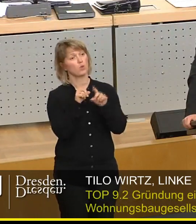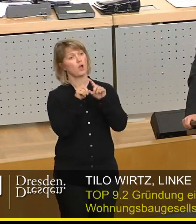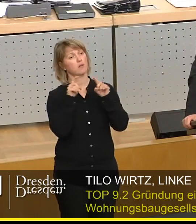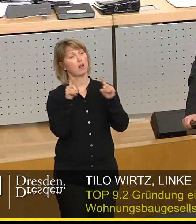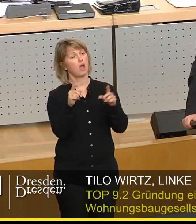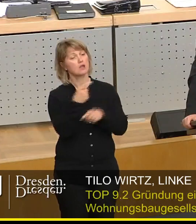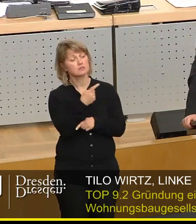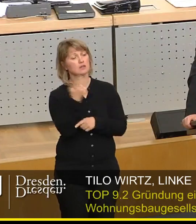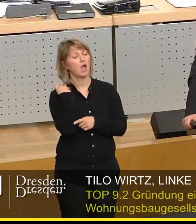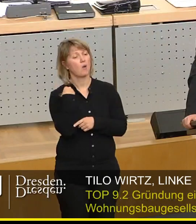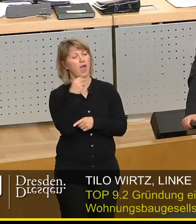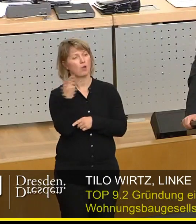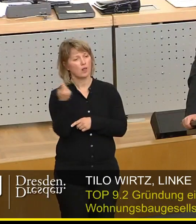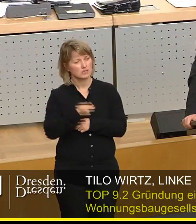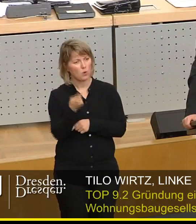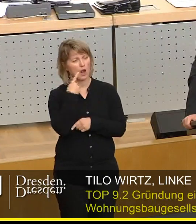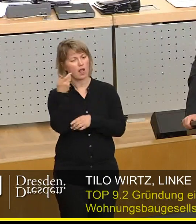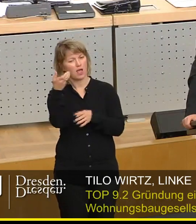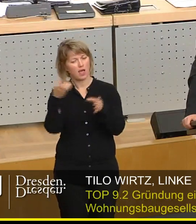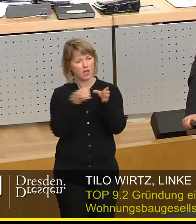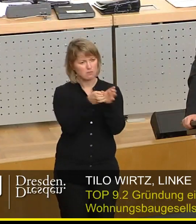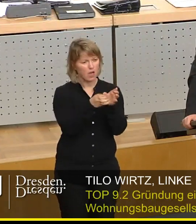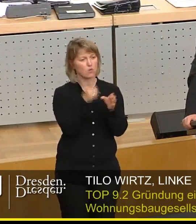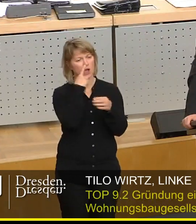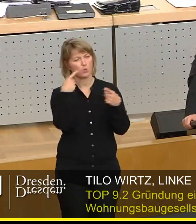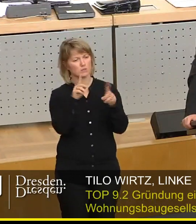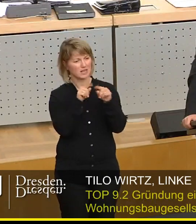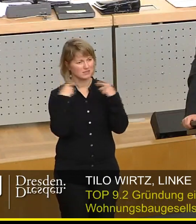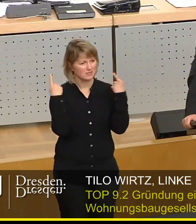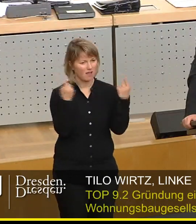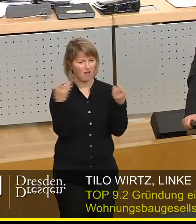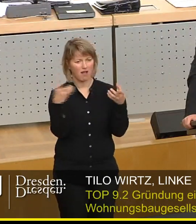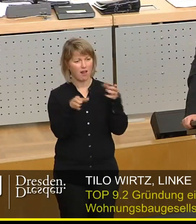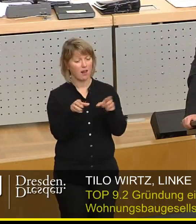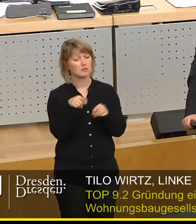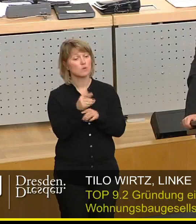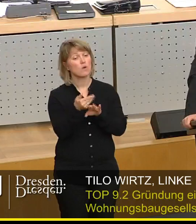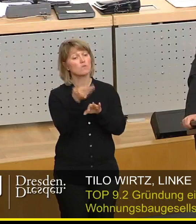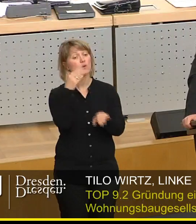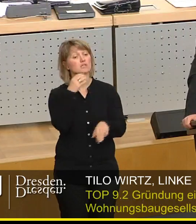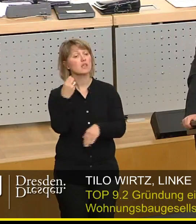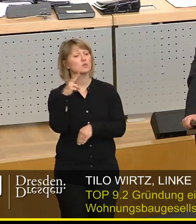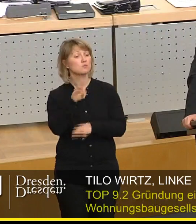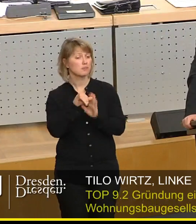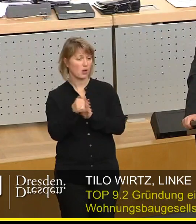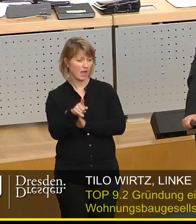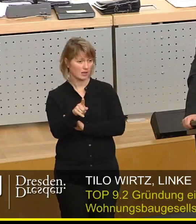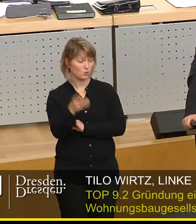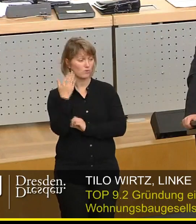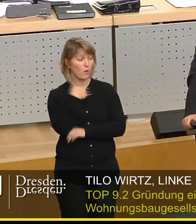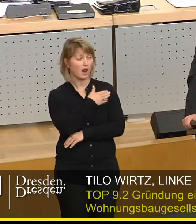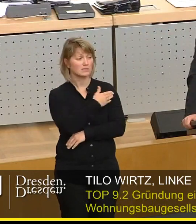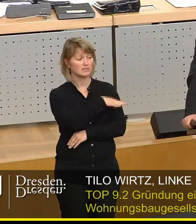der Herkuleskeule, dem Einbau der Herkuleskeule und dem Konzertsaal ist ein Ur-CDU-Projekt und schon immer hat die Linke davor